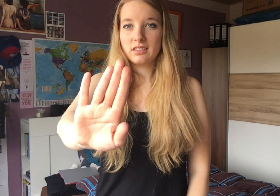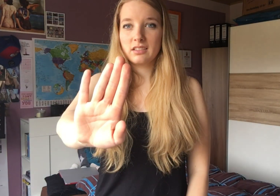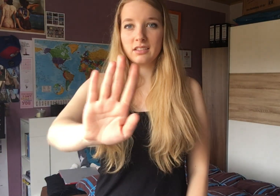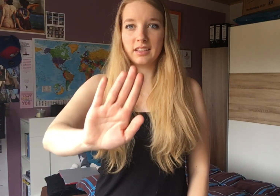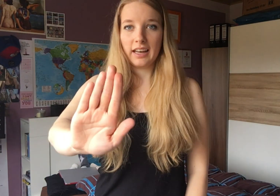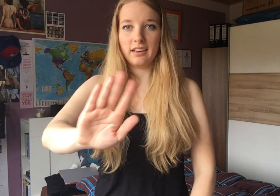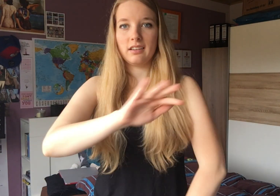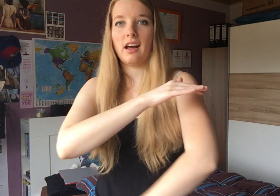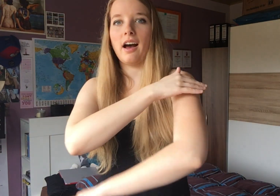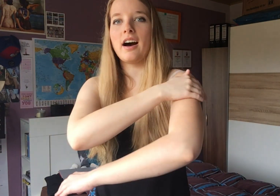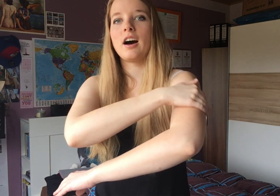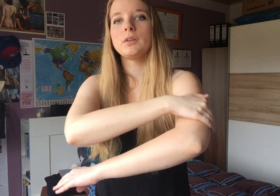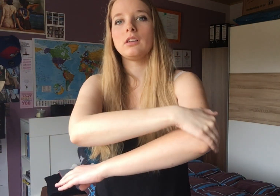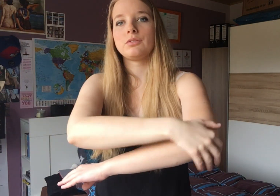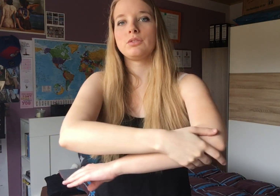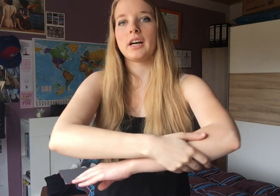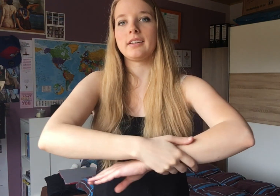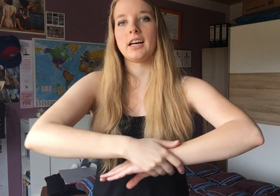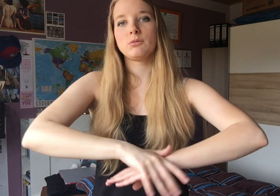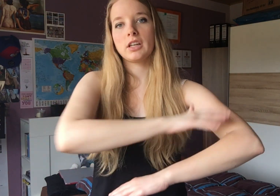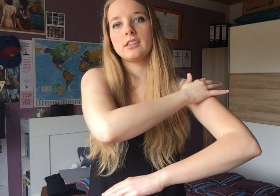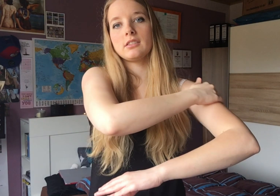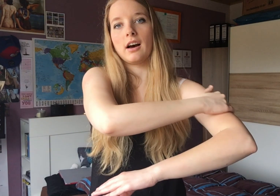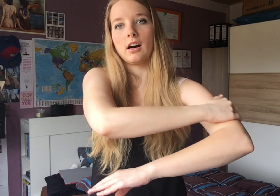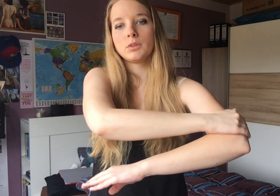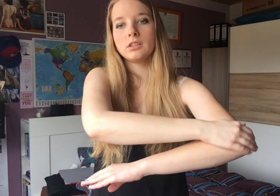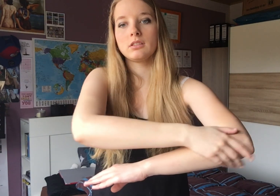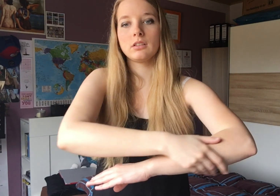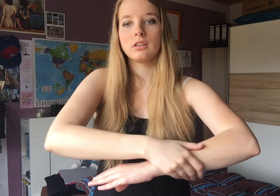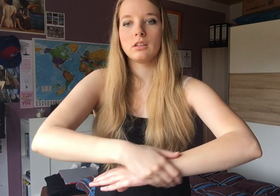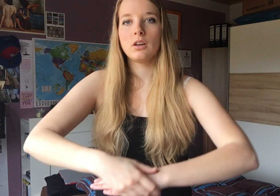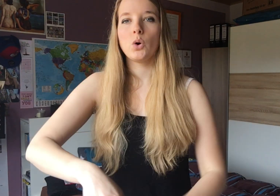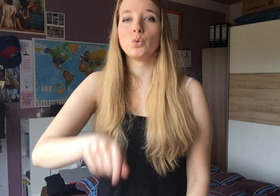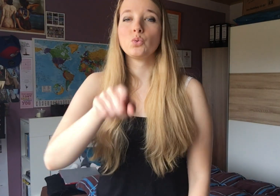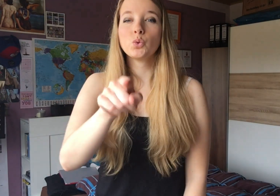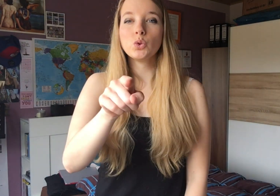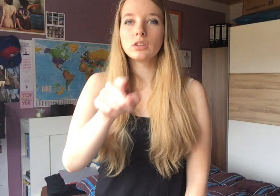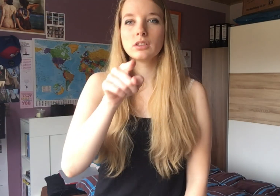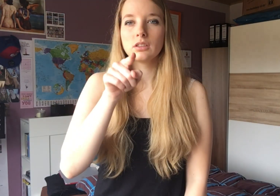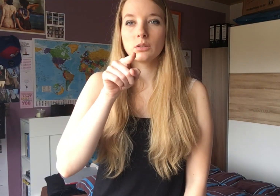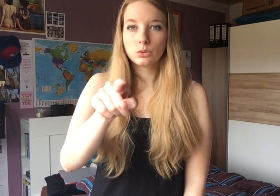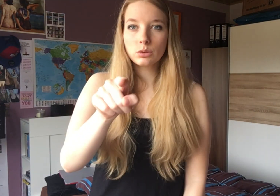Arm streicheln. Arme. Und du, du